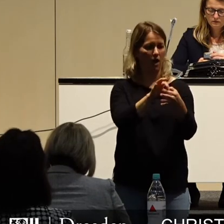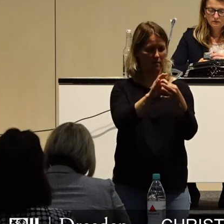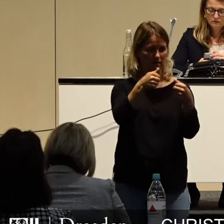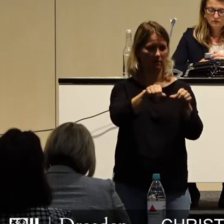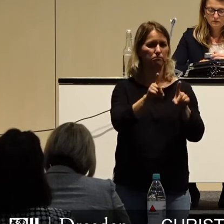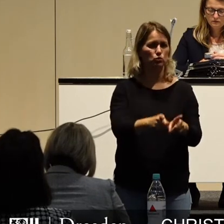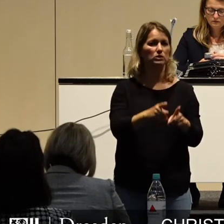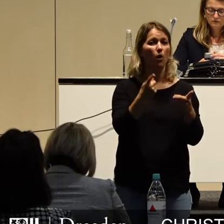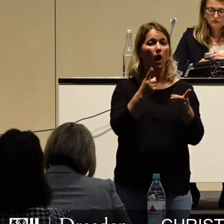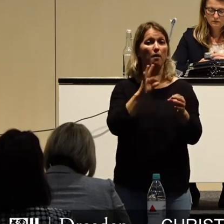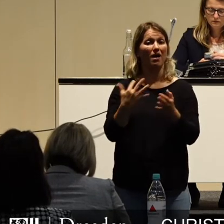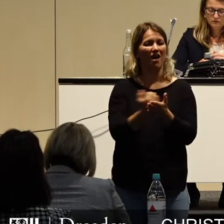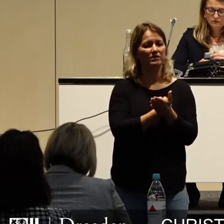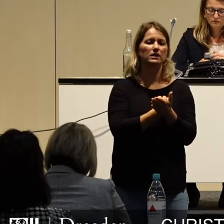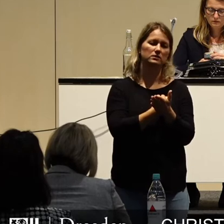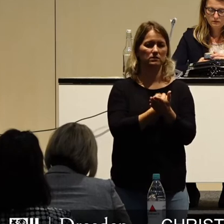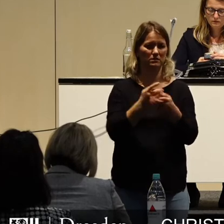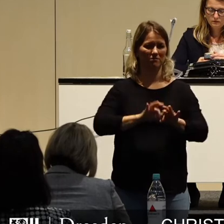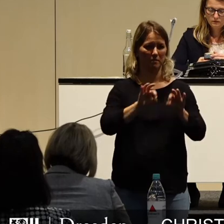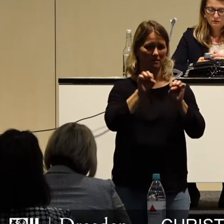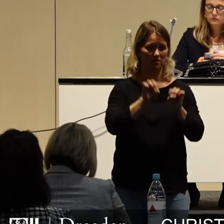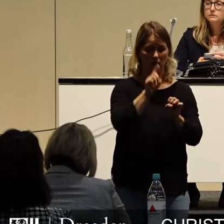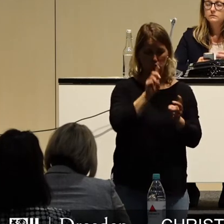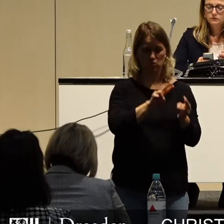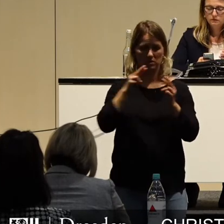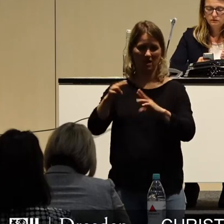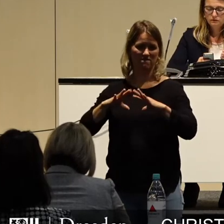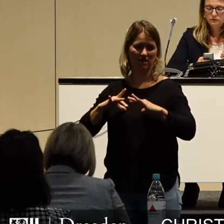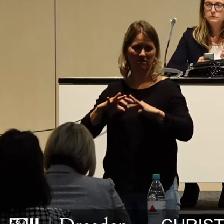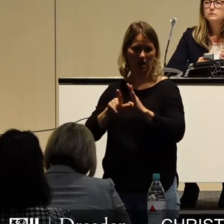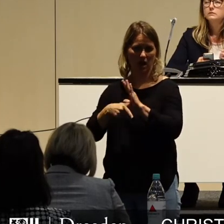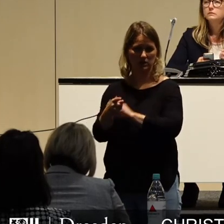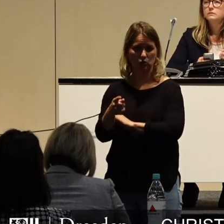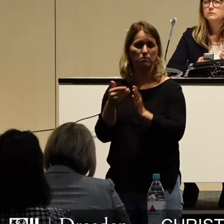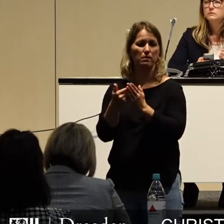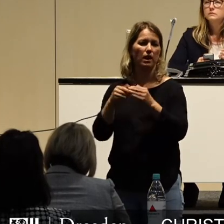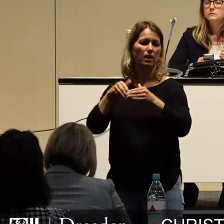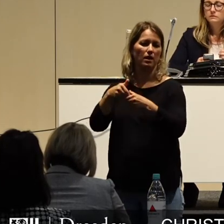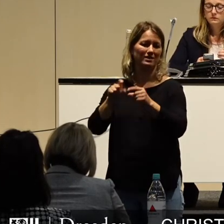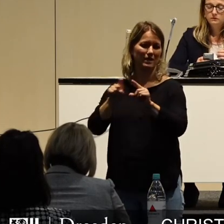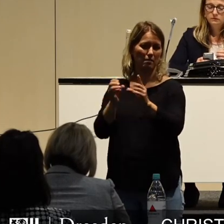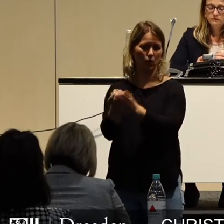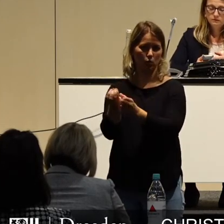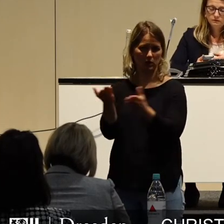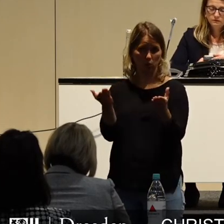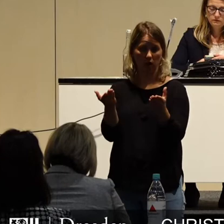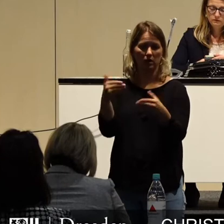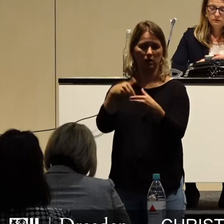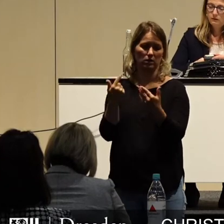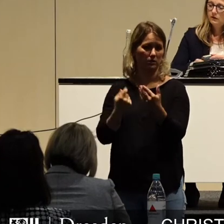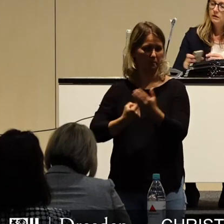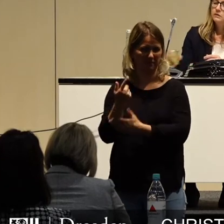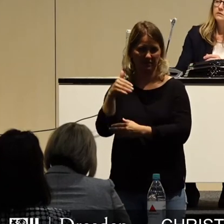sicherlich kann man an der Effizienz noch was verbessern. Und dann haben wir die freiwilligen Leistungen, insbesondere im Bereich Kultur. Und da wird es dann abenteuerlich.